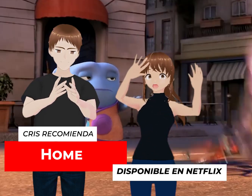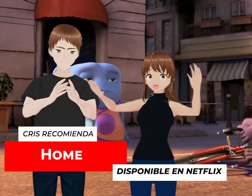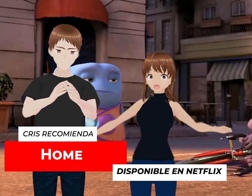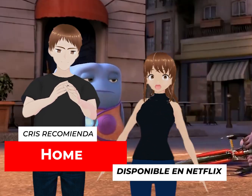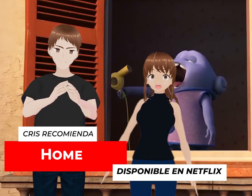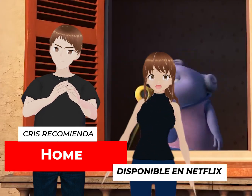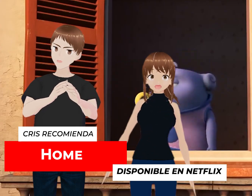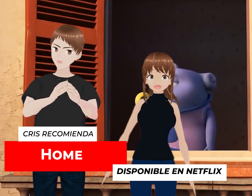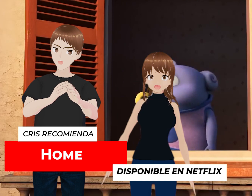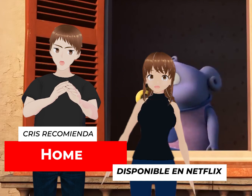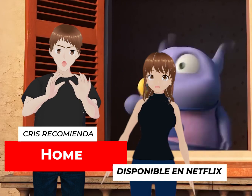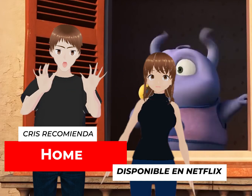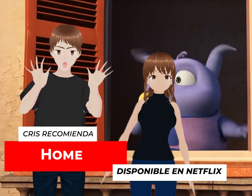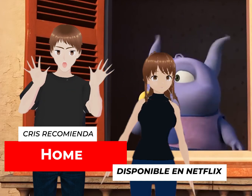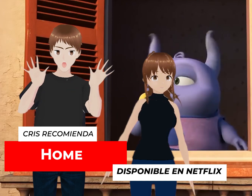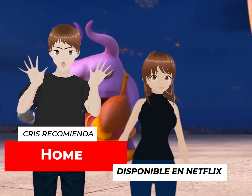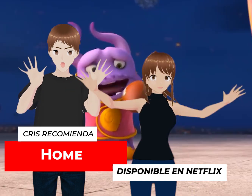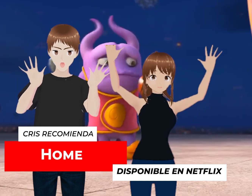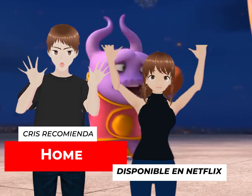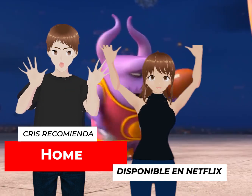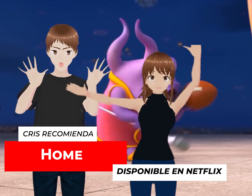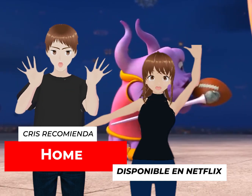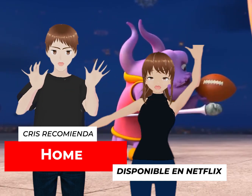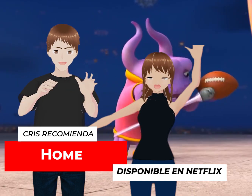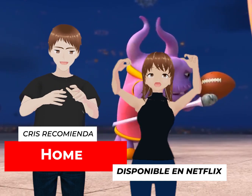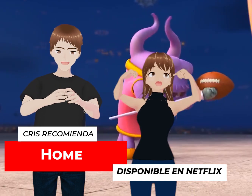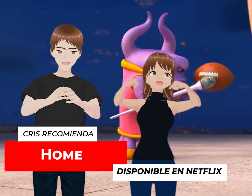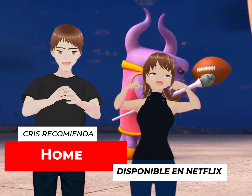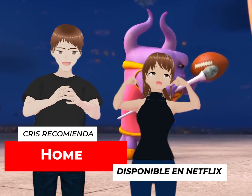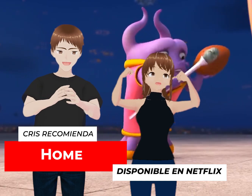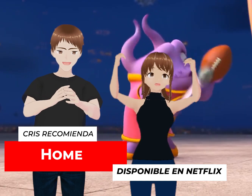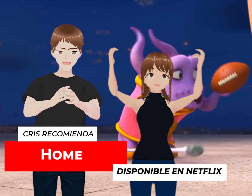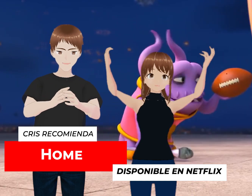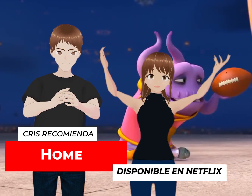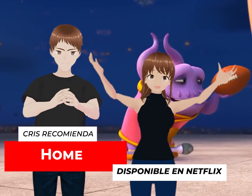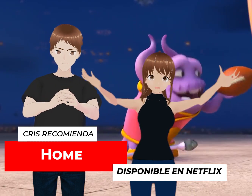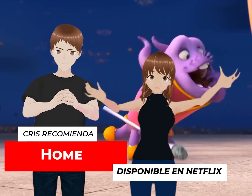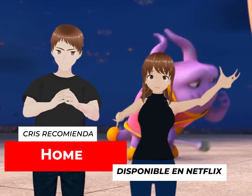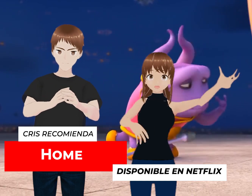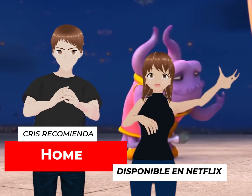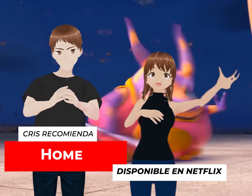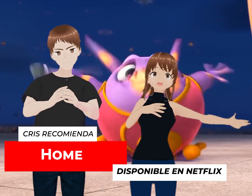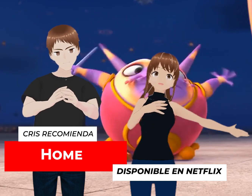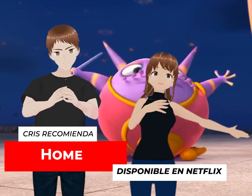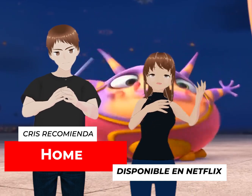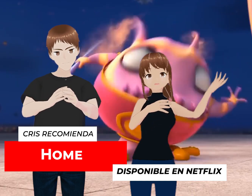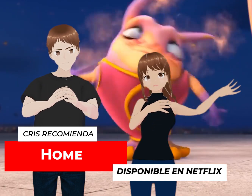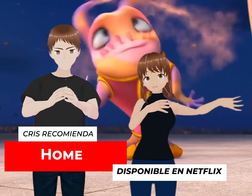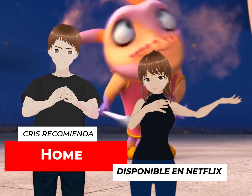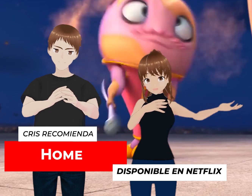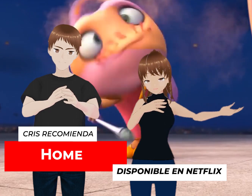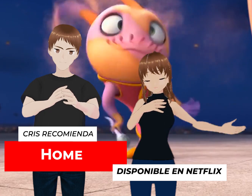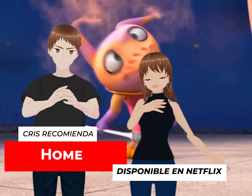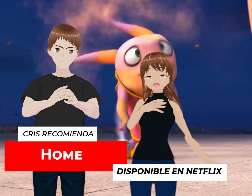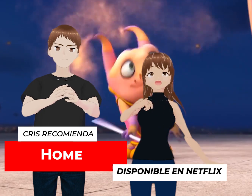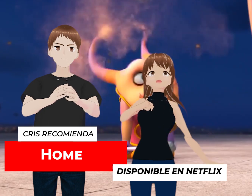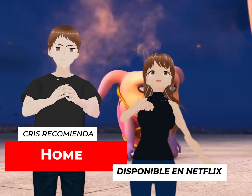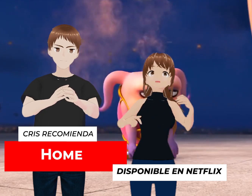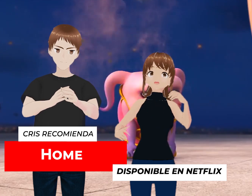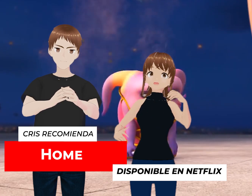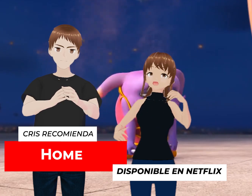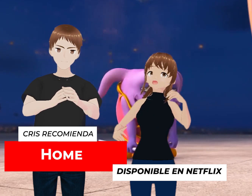por todo el universo, y ellos están buscando, pues, esconderse.